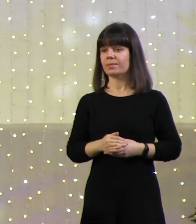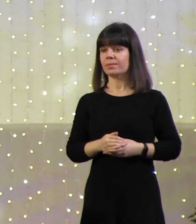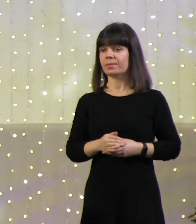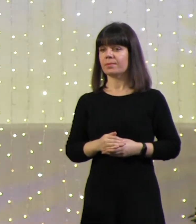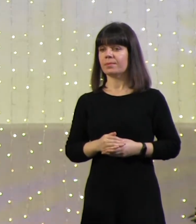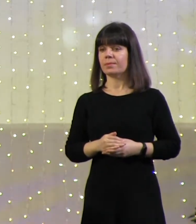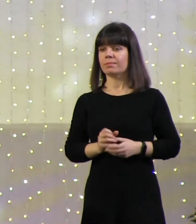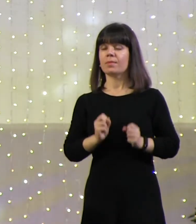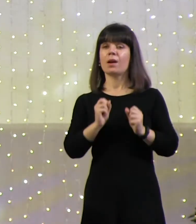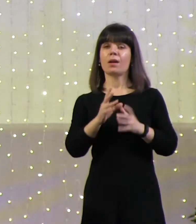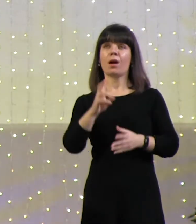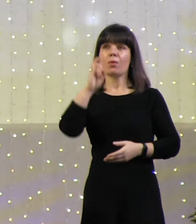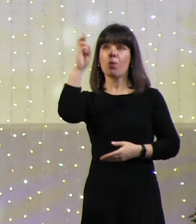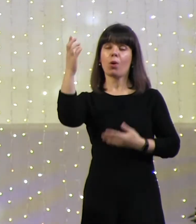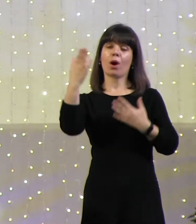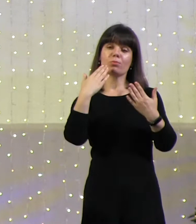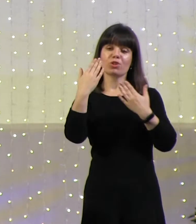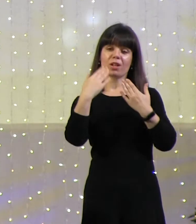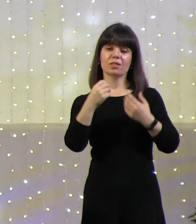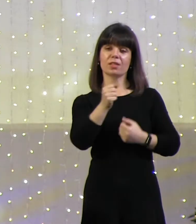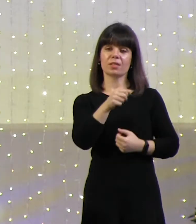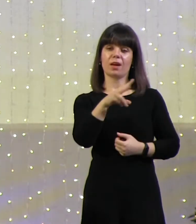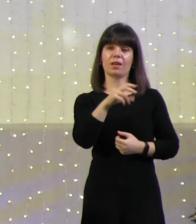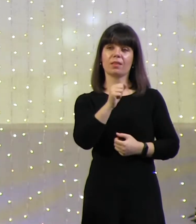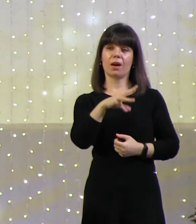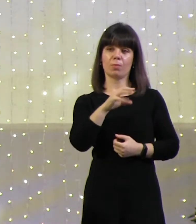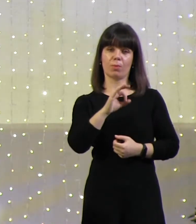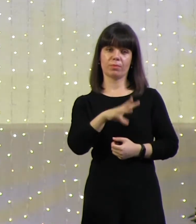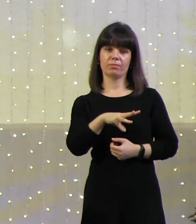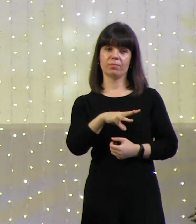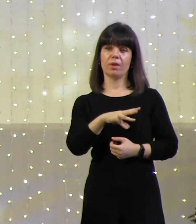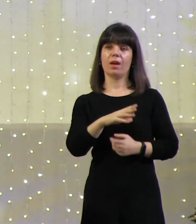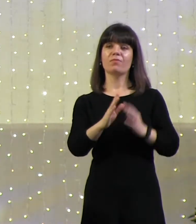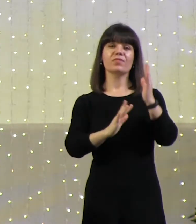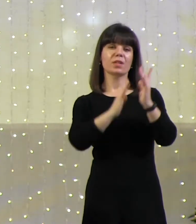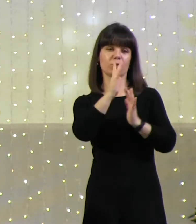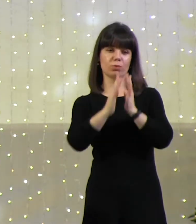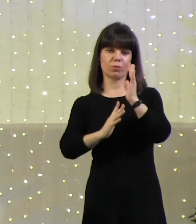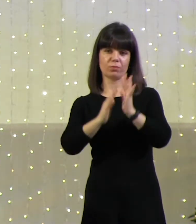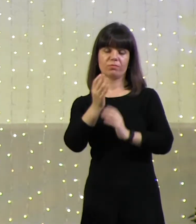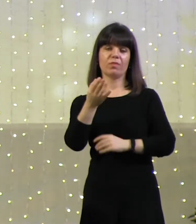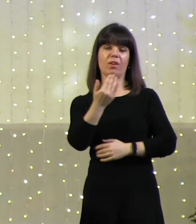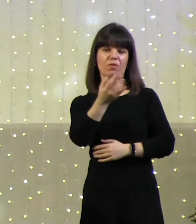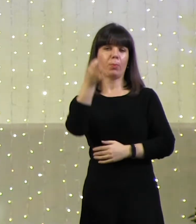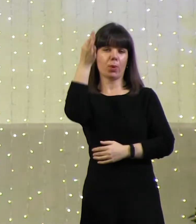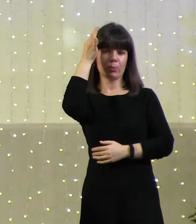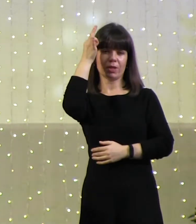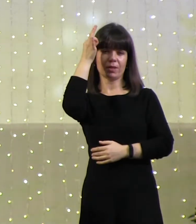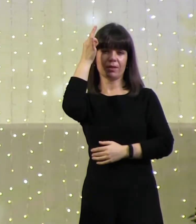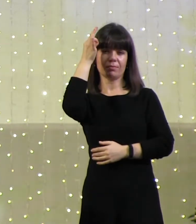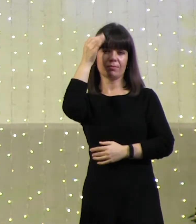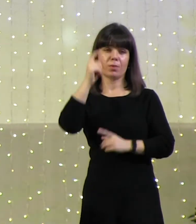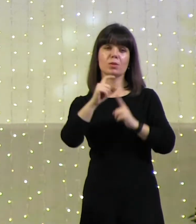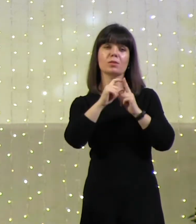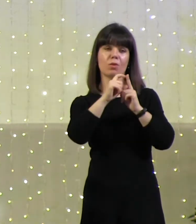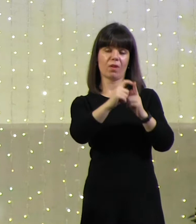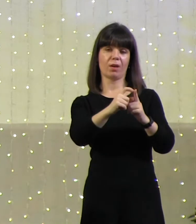Как Бог общался с Адамом? Вы помните? В Адамском саду словами